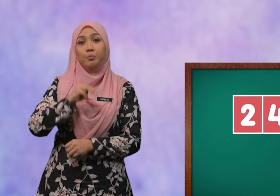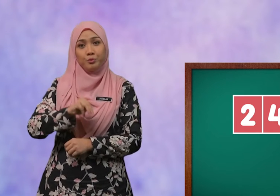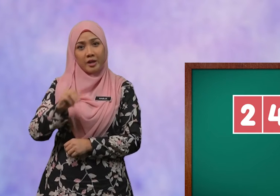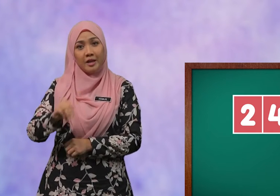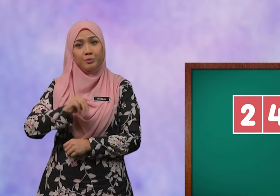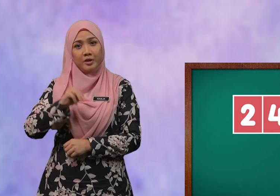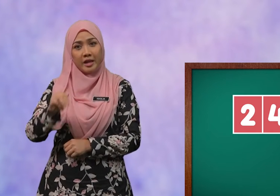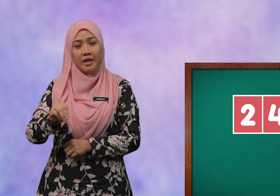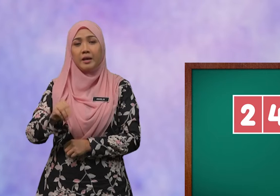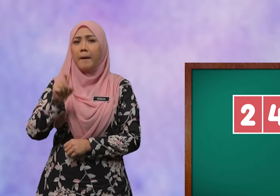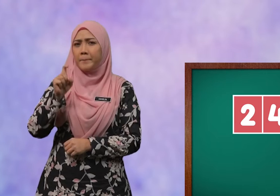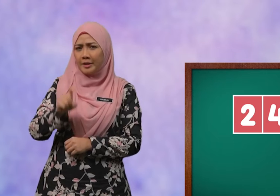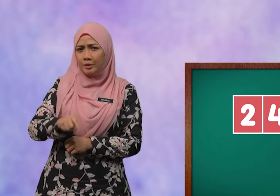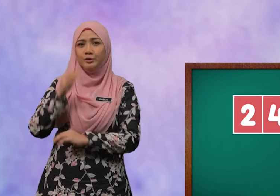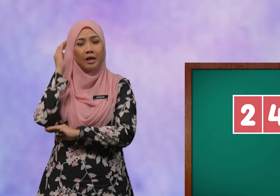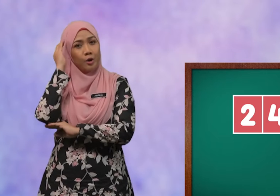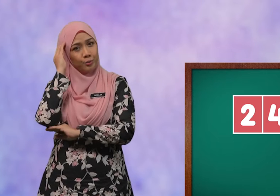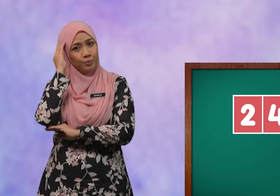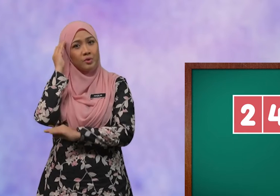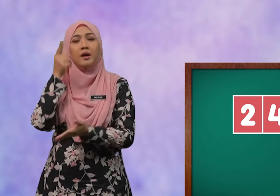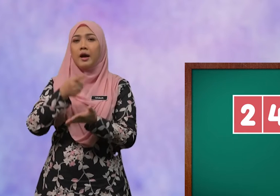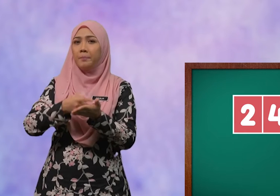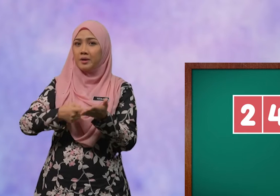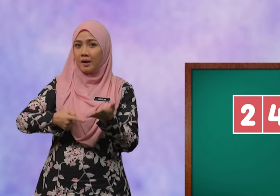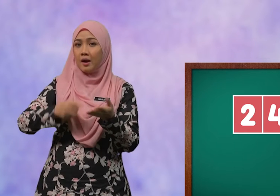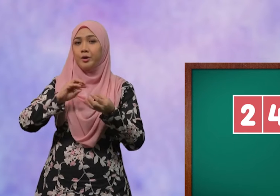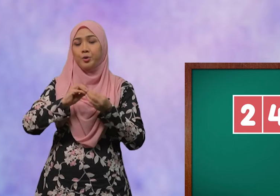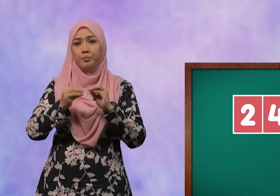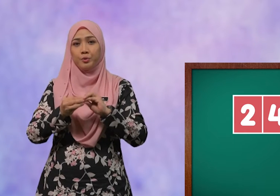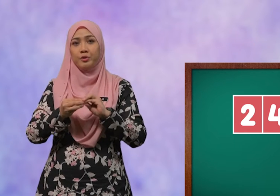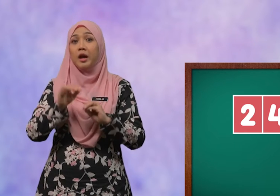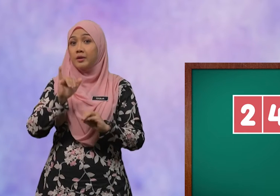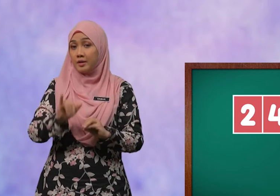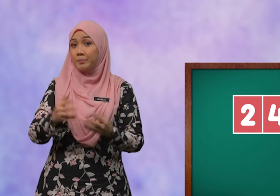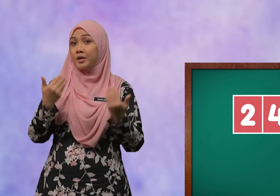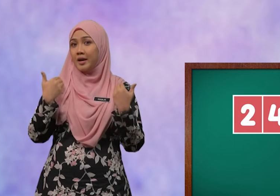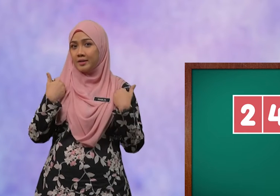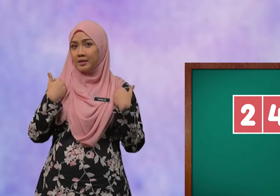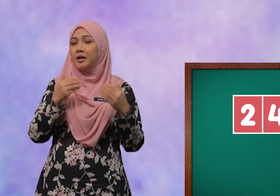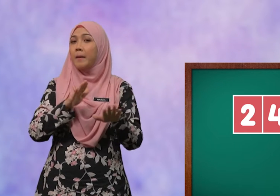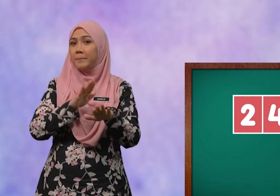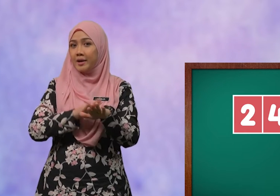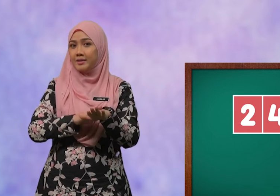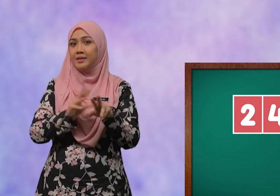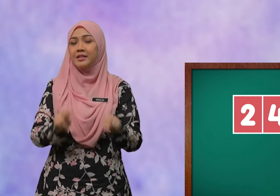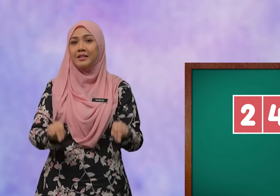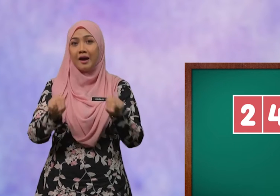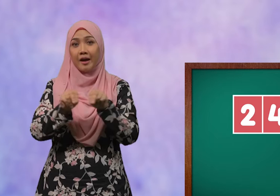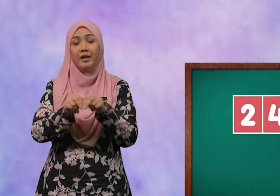murid-murid perlu tahu apakah nombor yang berada pada nilai